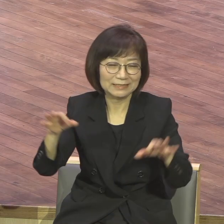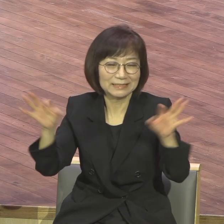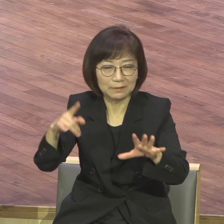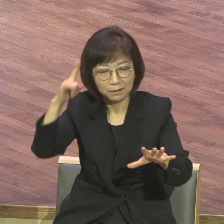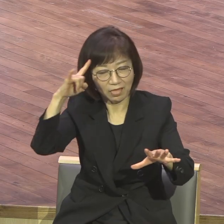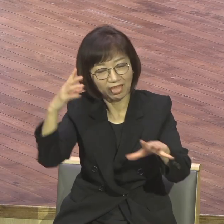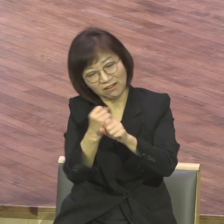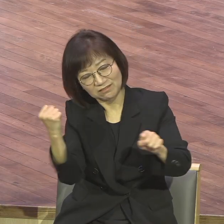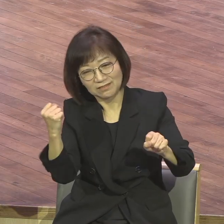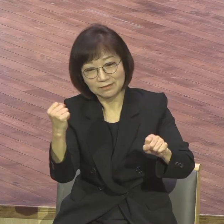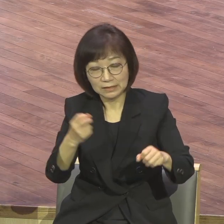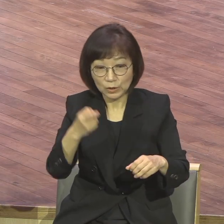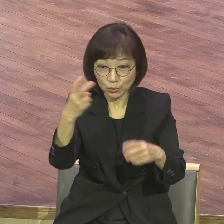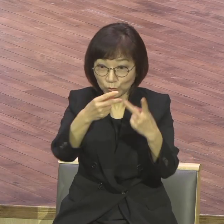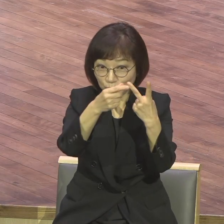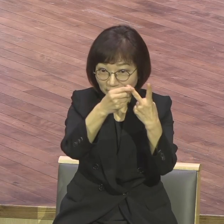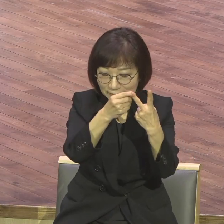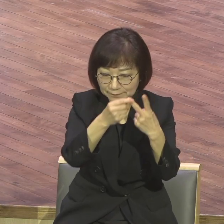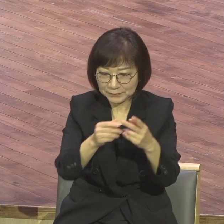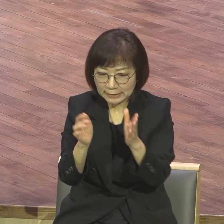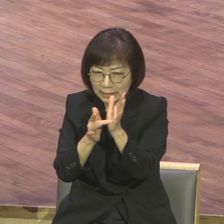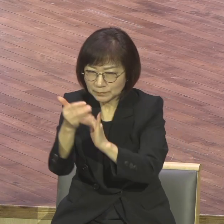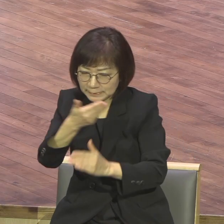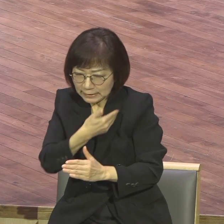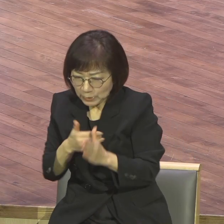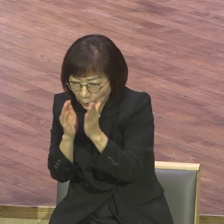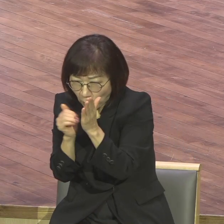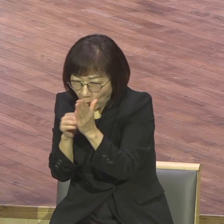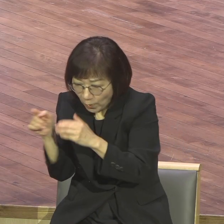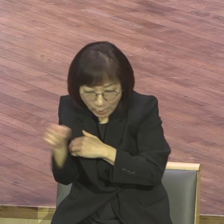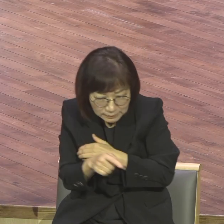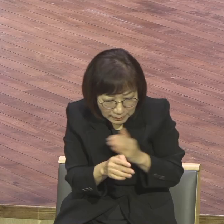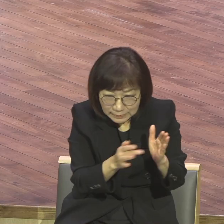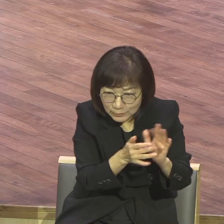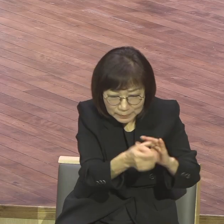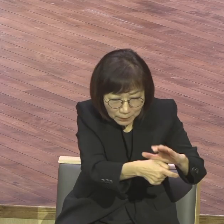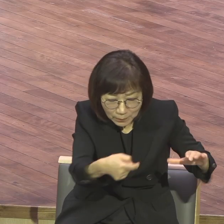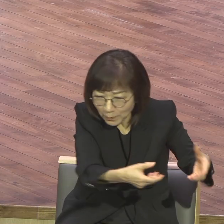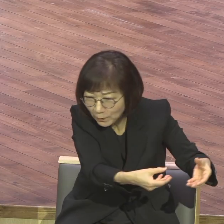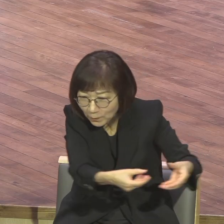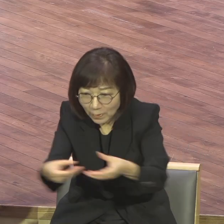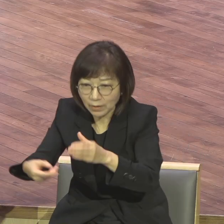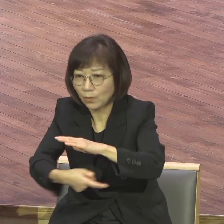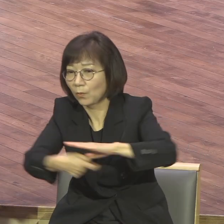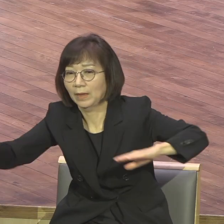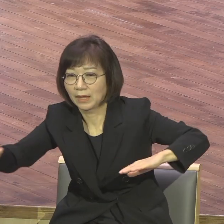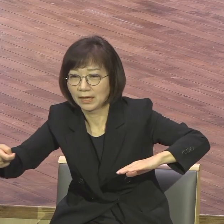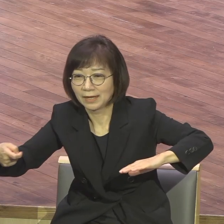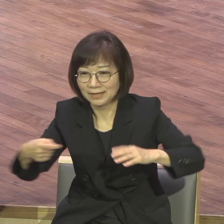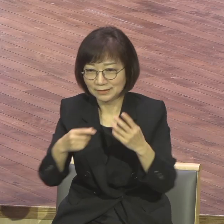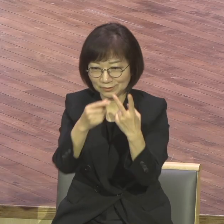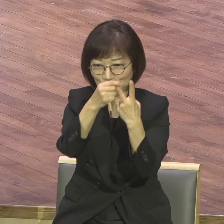도난설 제자들이 너무도 예수님을 영호한 나머지 집단적으로